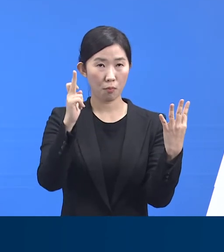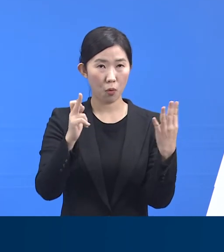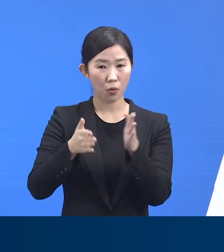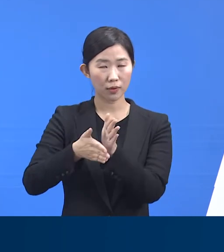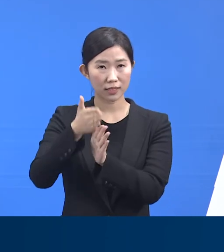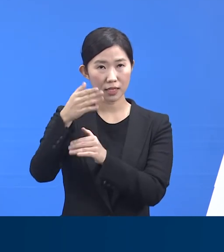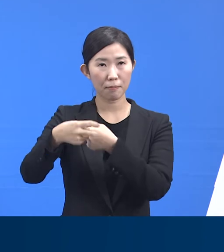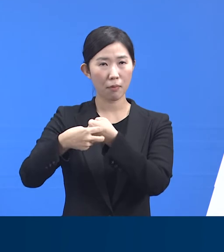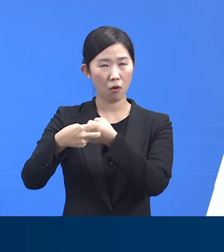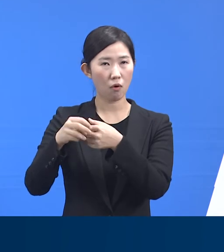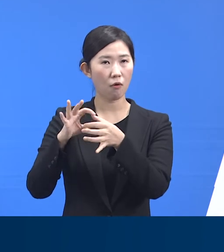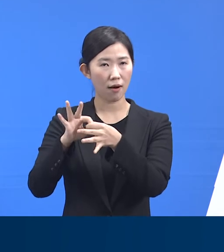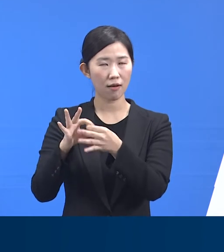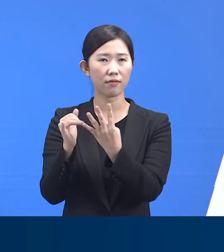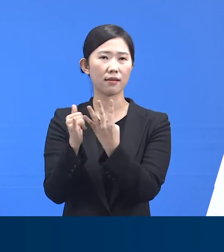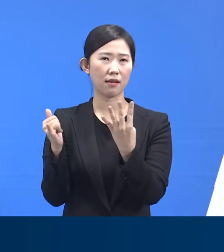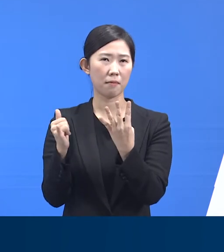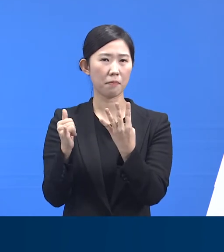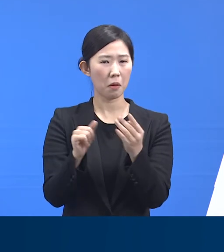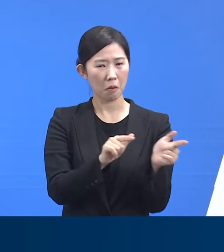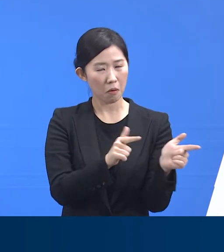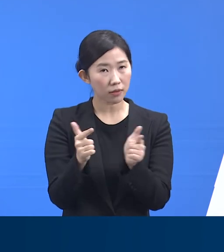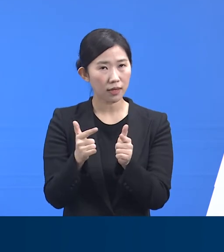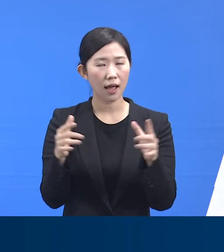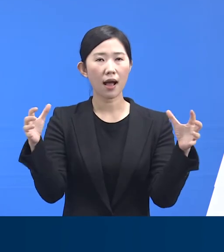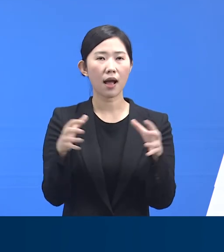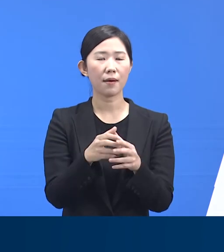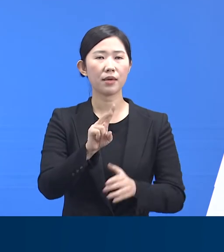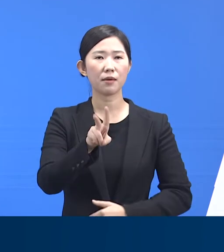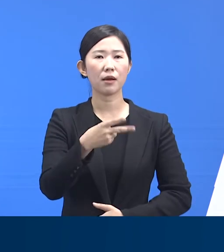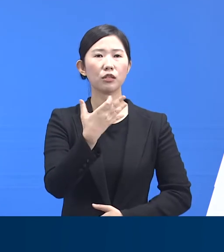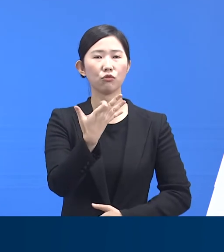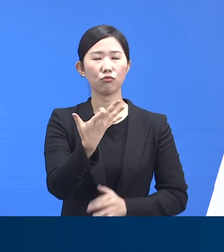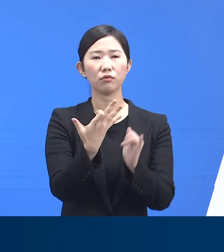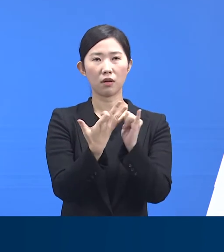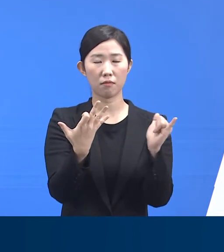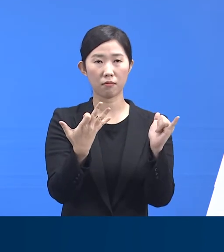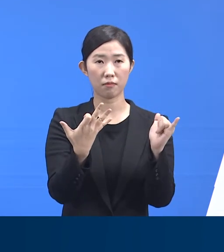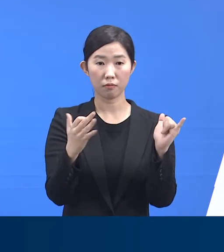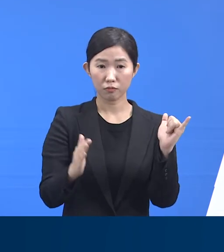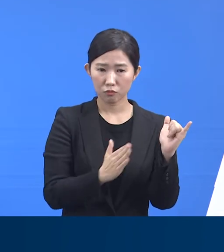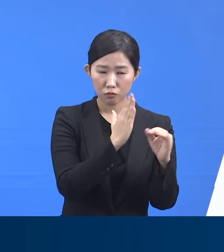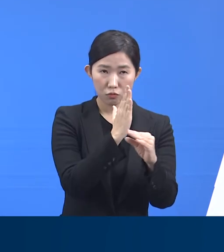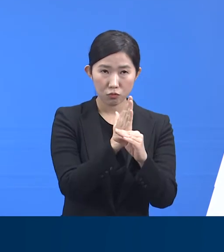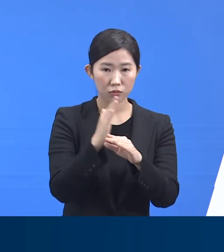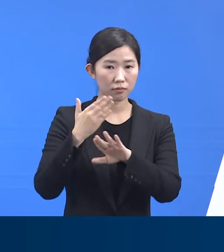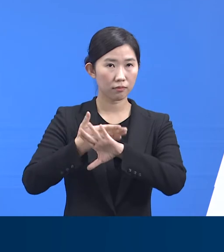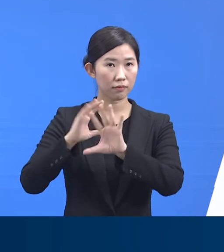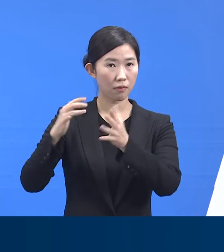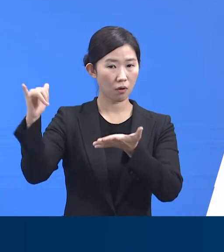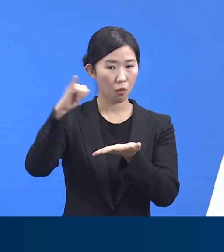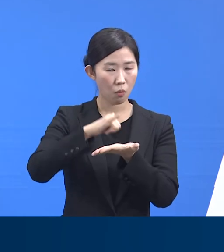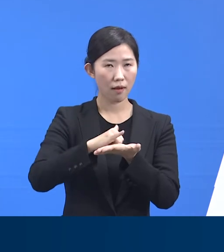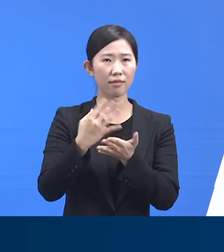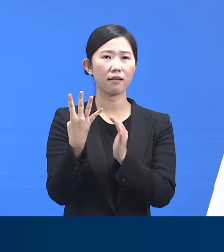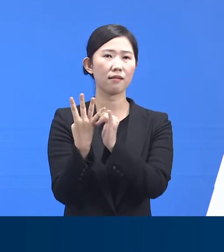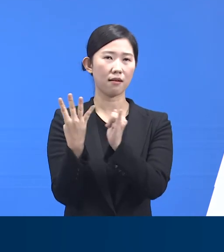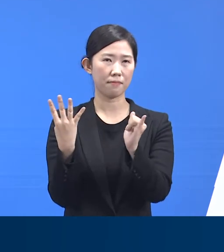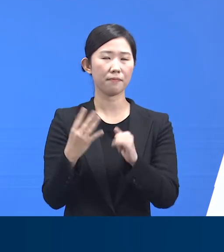원광대 3번 병원 관련 4명 등 총 219명이며 이 중 해외 유입 관련은 4명입니다.